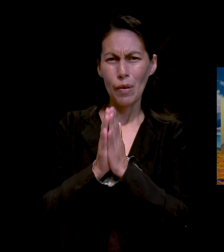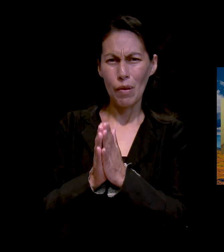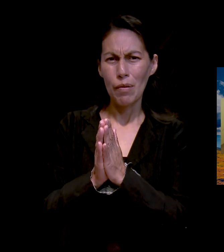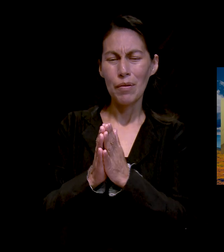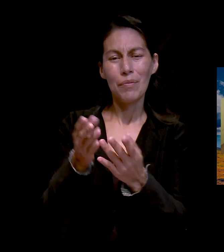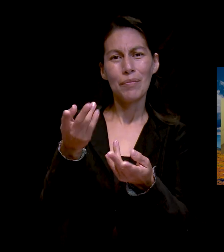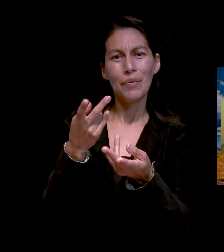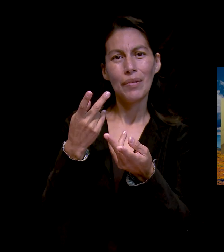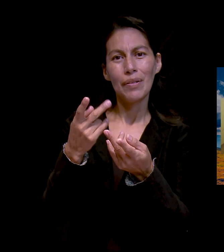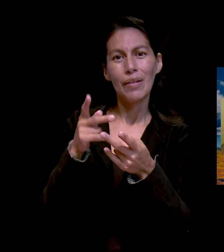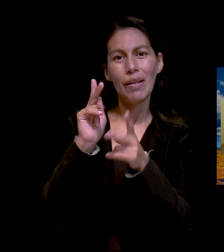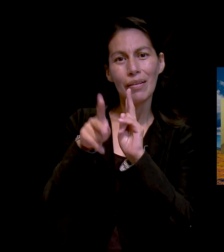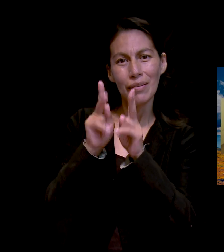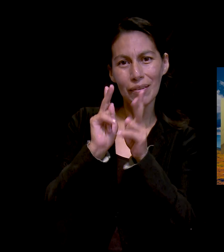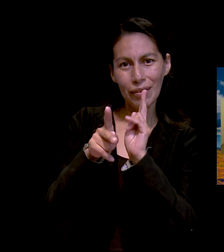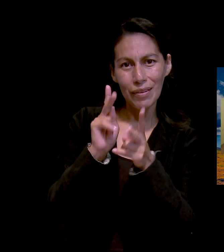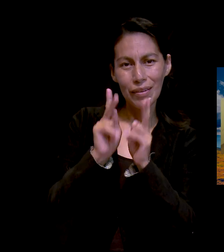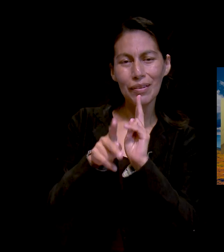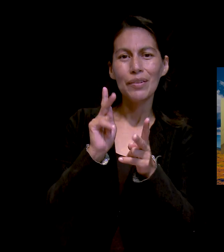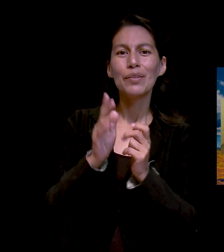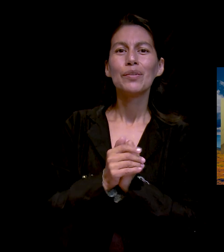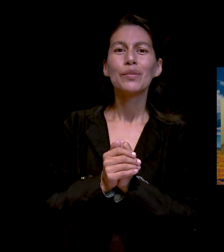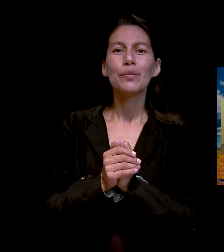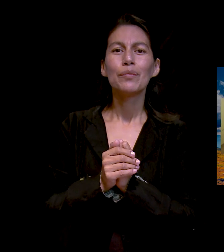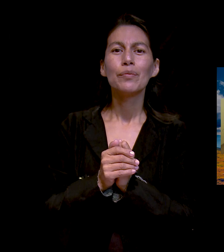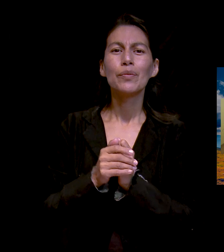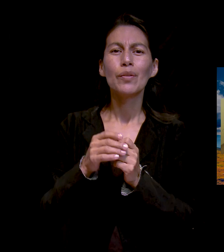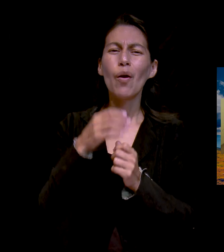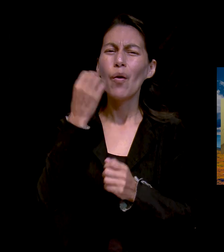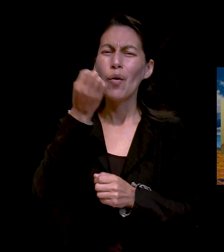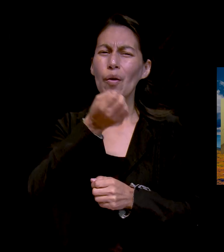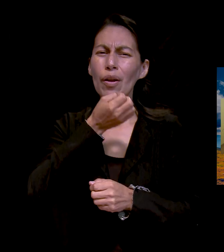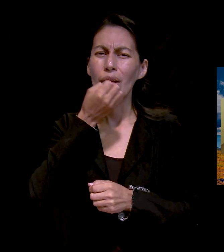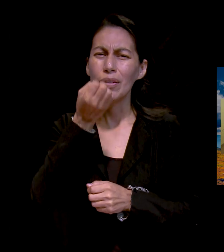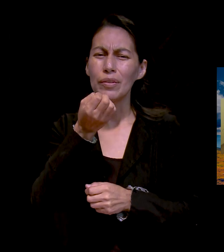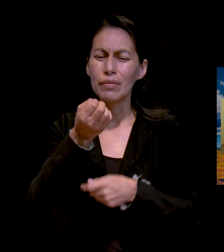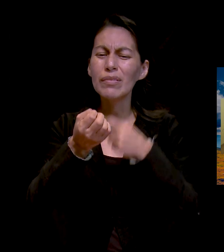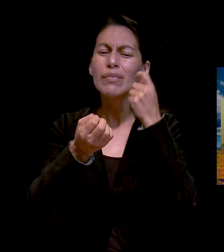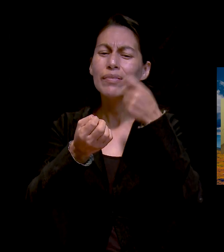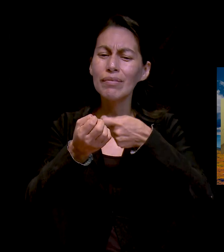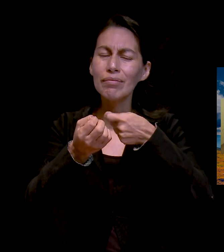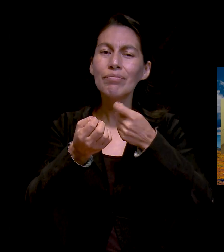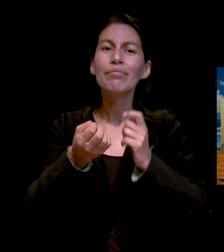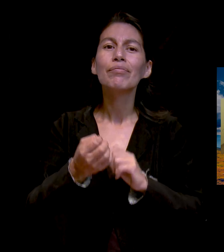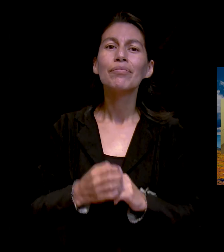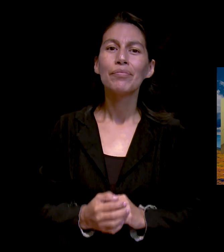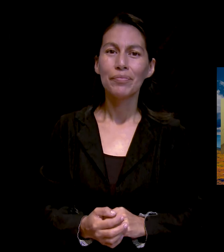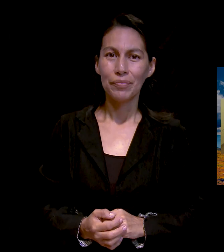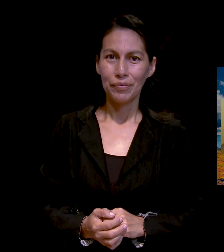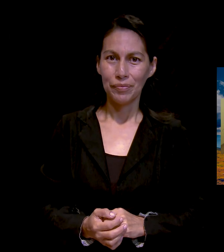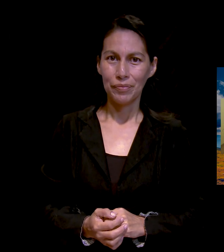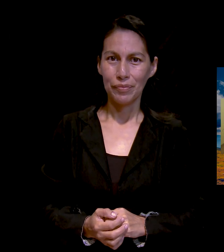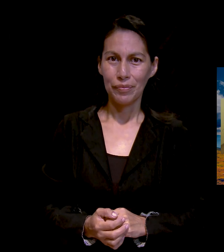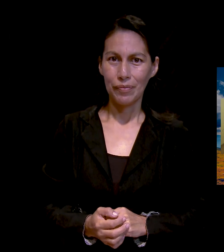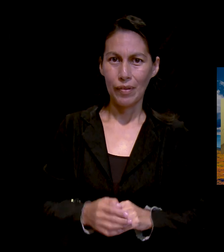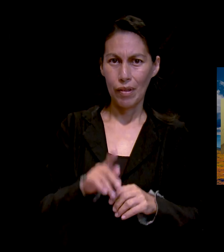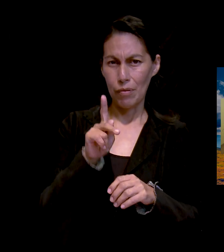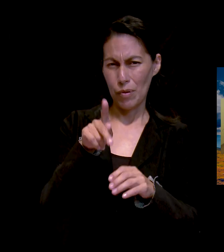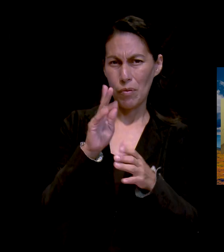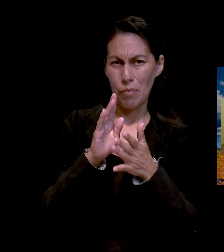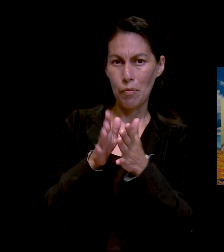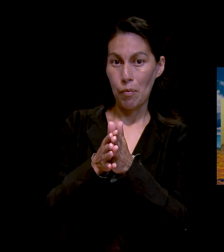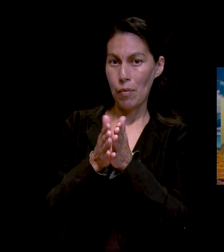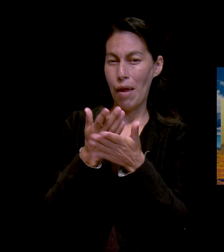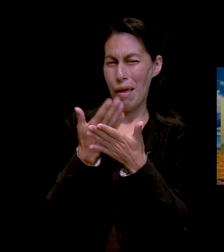cuéntanos algo acerca de tu concepto de la oración. ¿Cómo es tu concepto de la oración? Pero antes de eso,